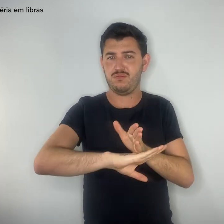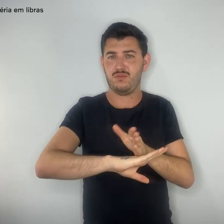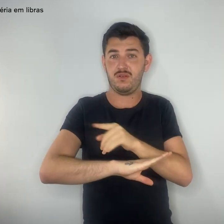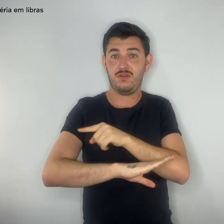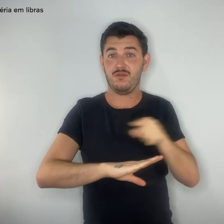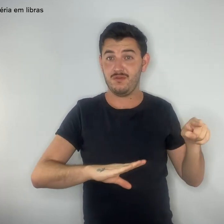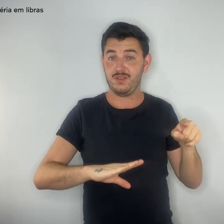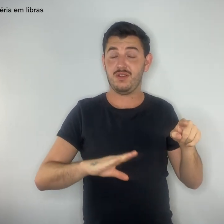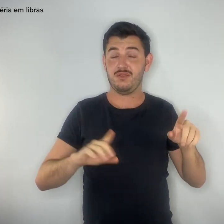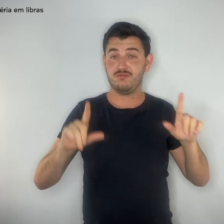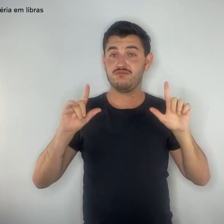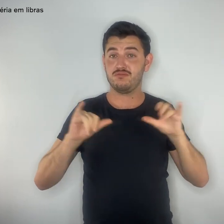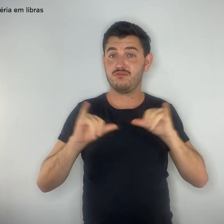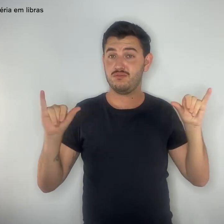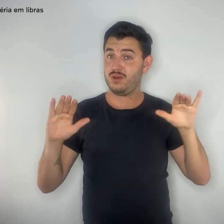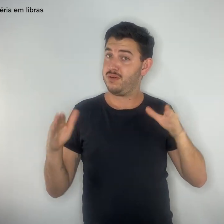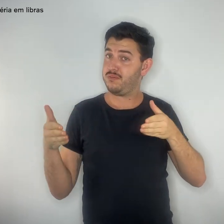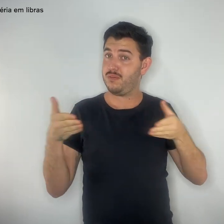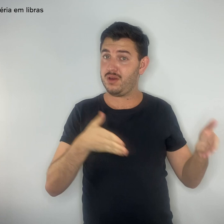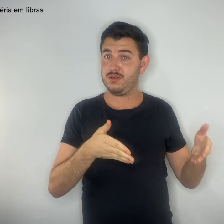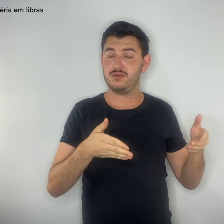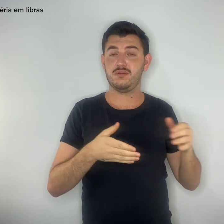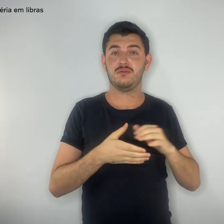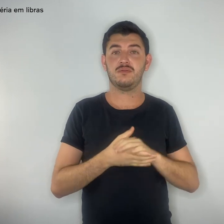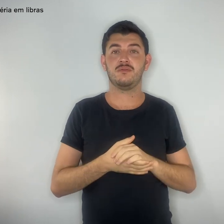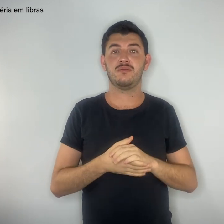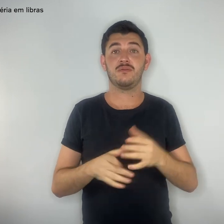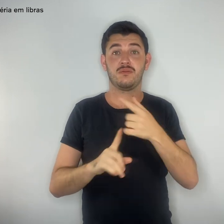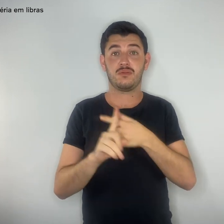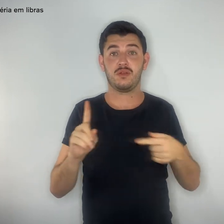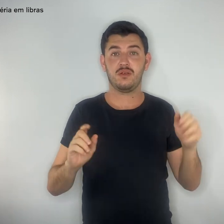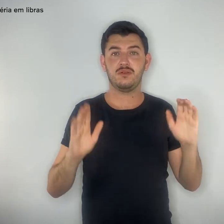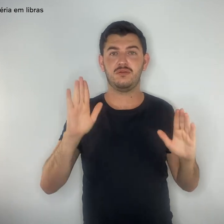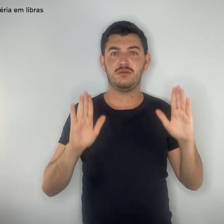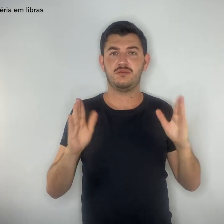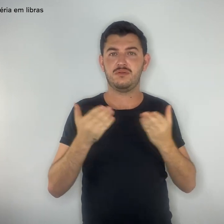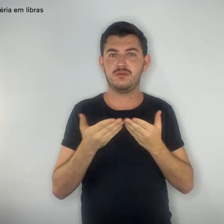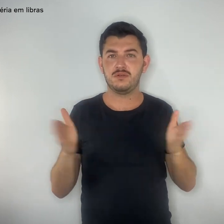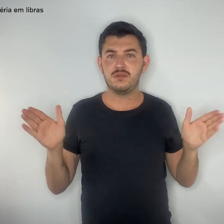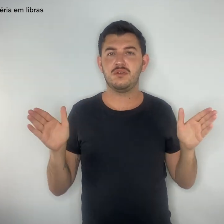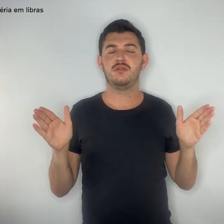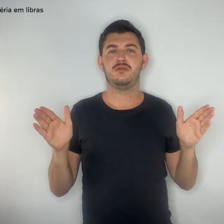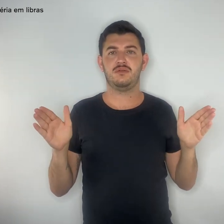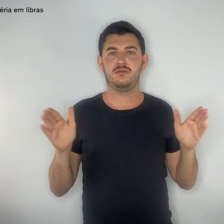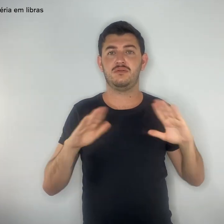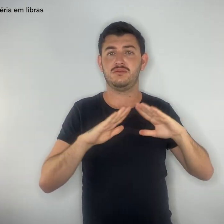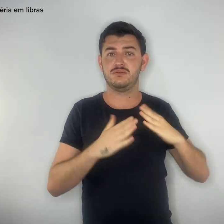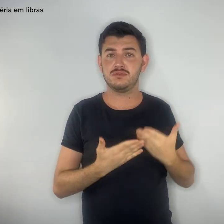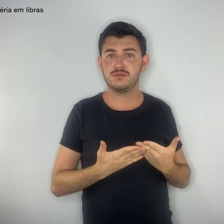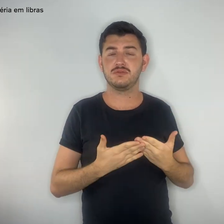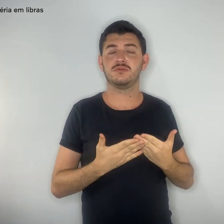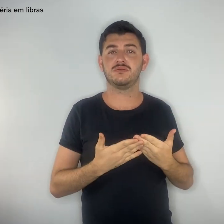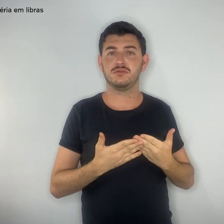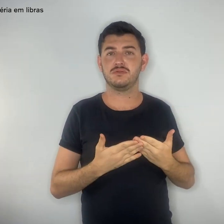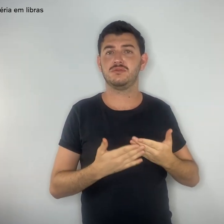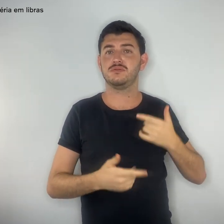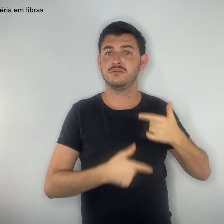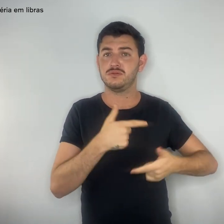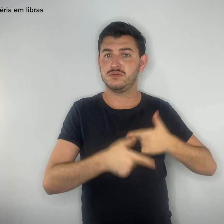Nesta semana em que se iniciam as aulas do ano letivo de 2024, mais uma